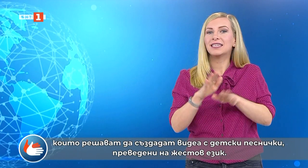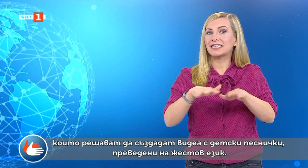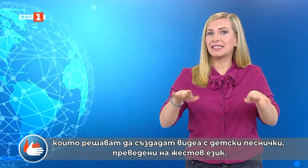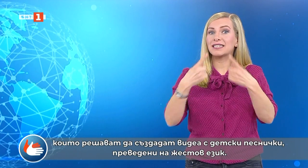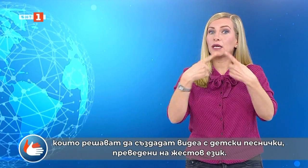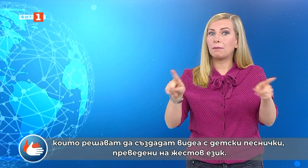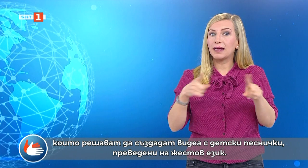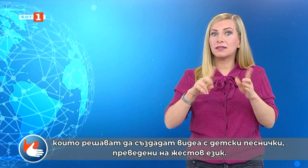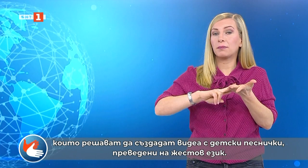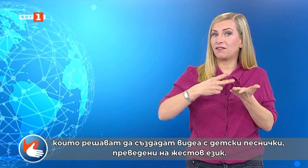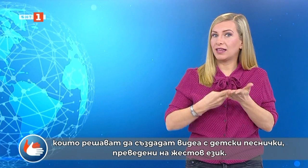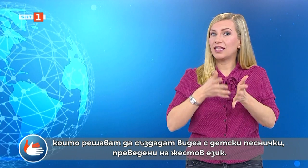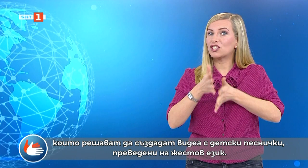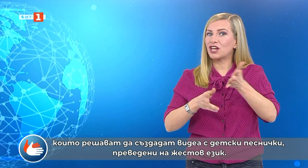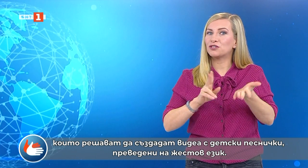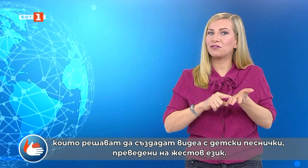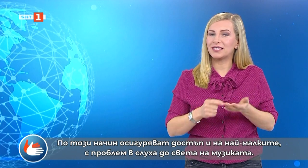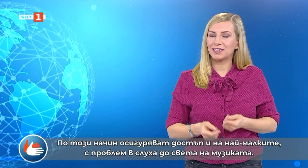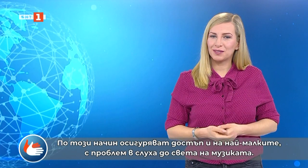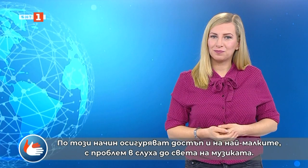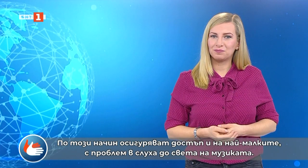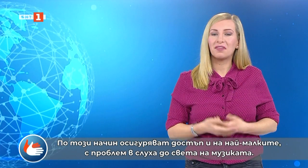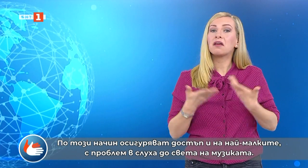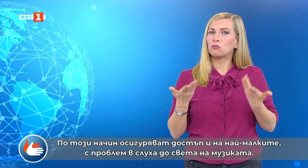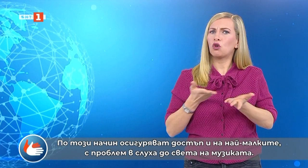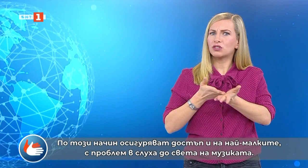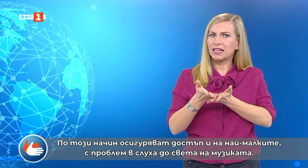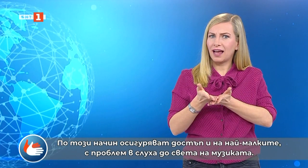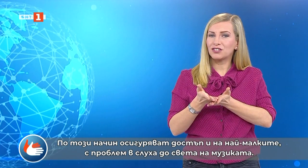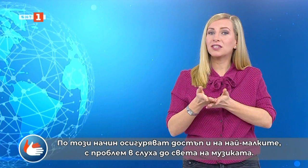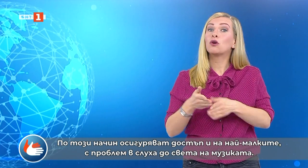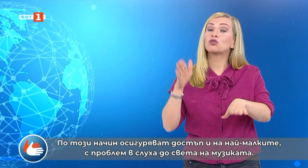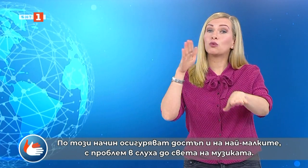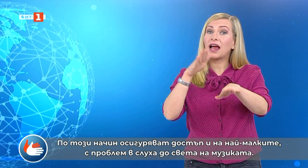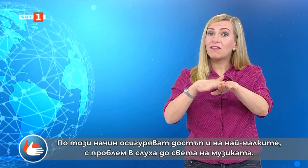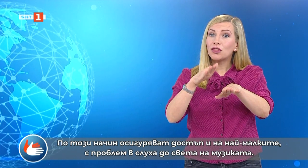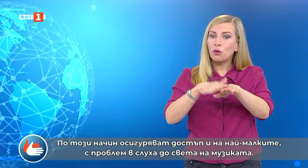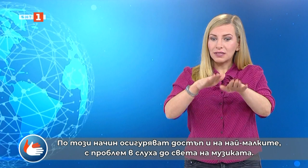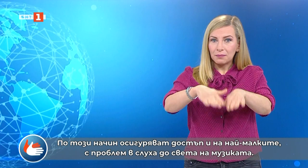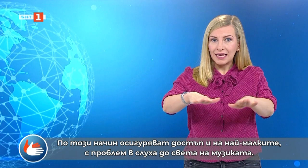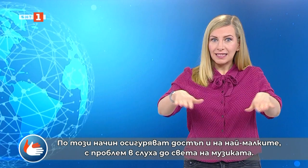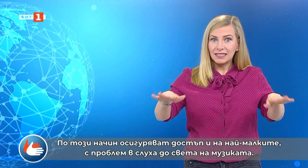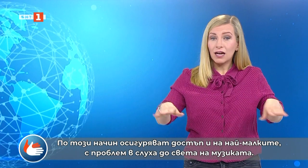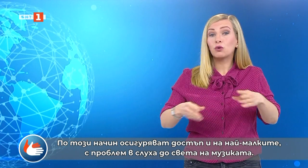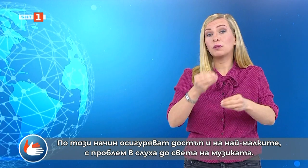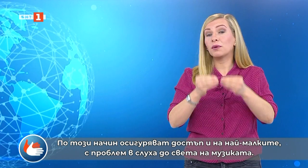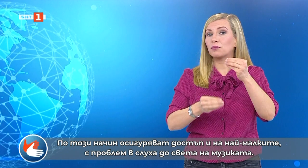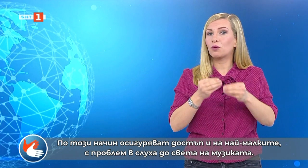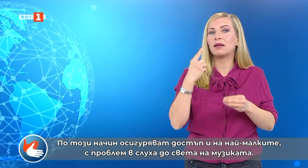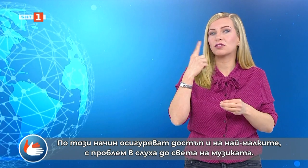преведени на жестов език. По този начин осигуряват достъп и на най-малките с проблем слуха до светът на